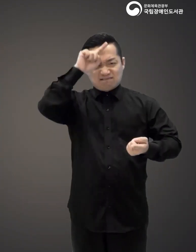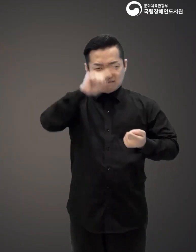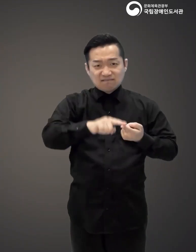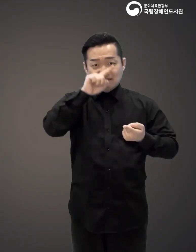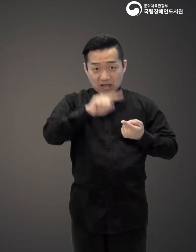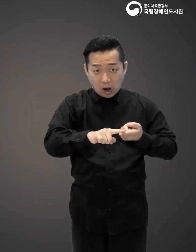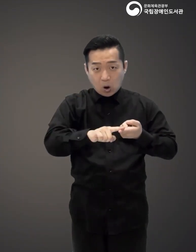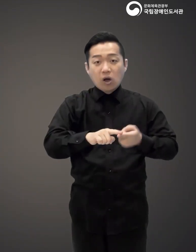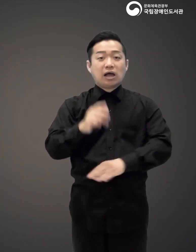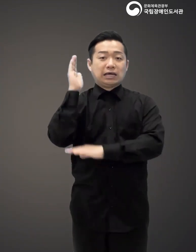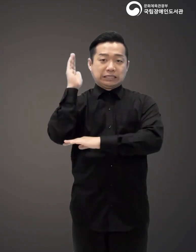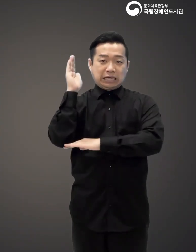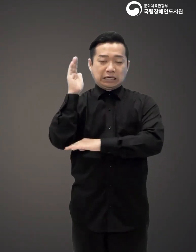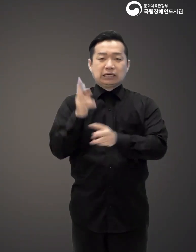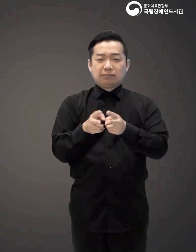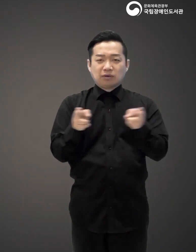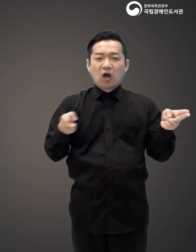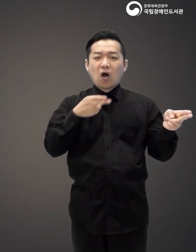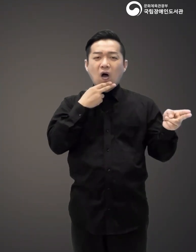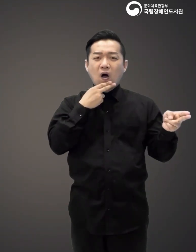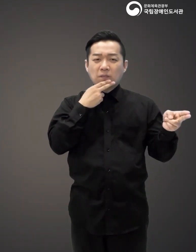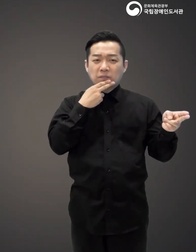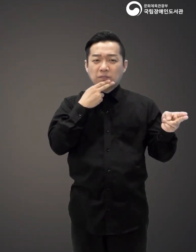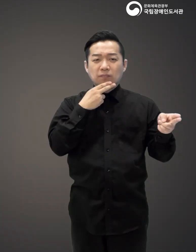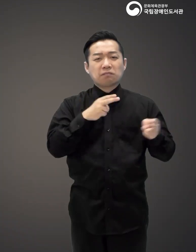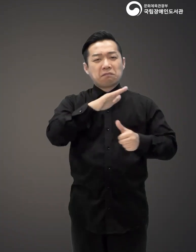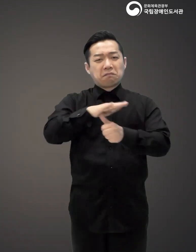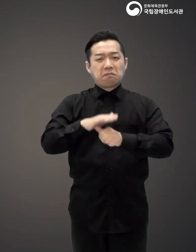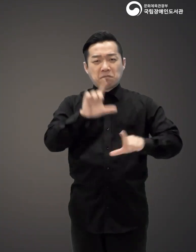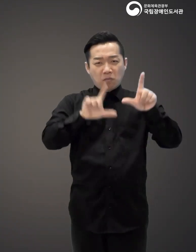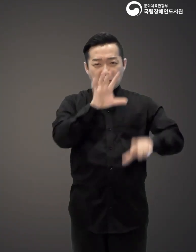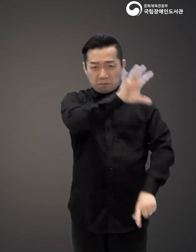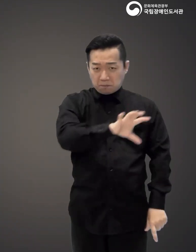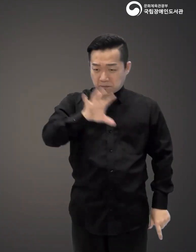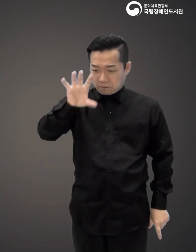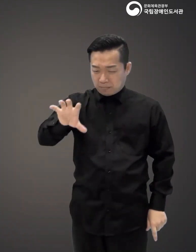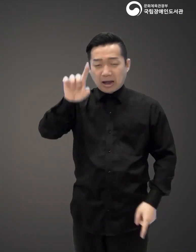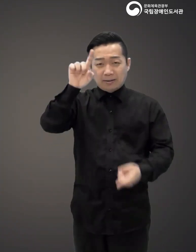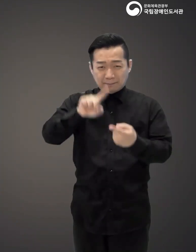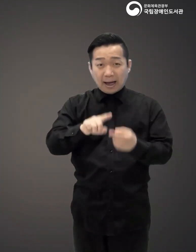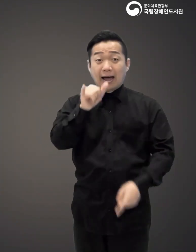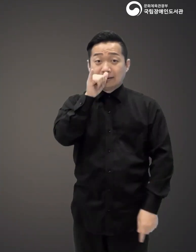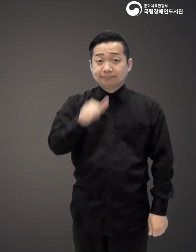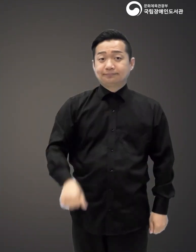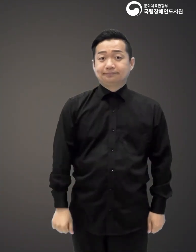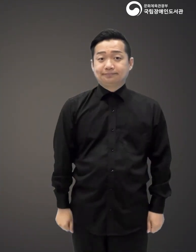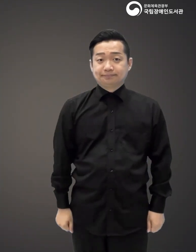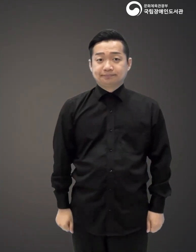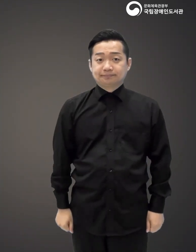이야기들 역시 다듬어지지 않은 아이들의 모습이 고스란히 그대로 담겨져 있습니다.